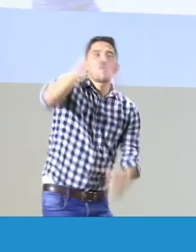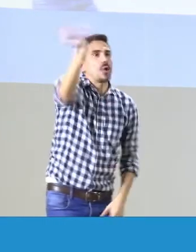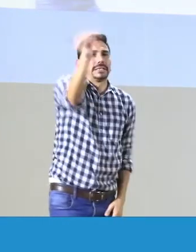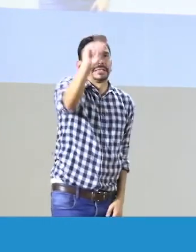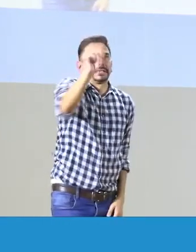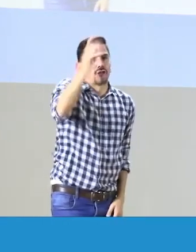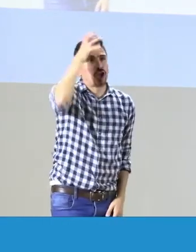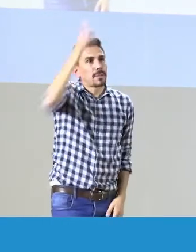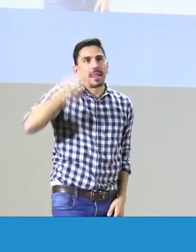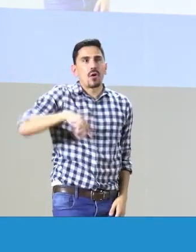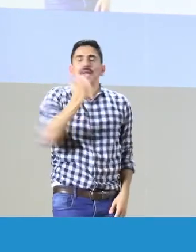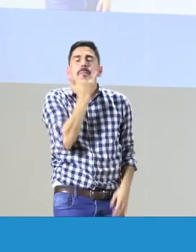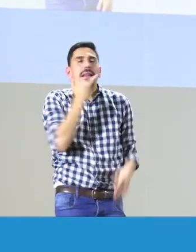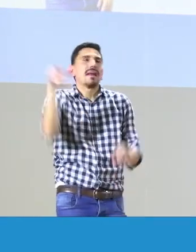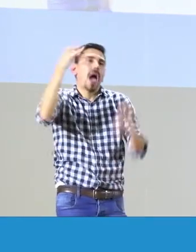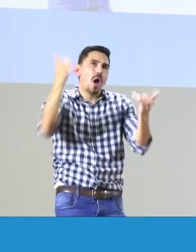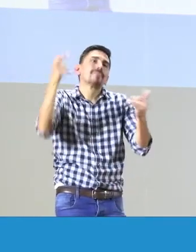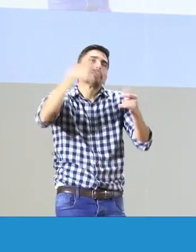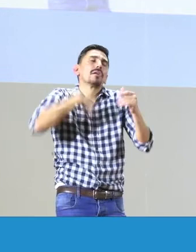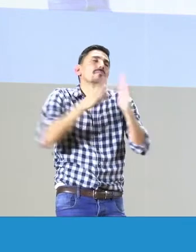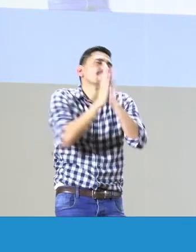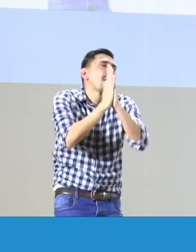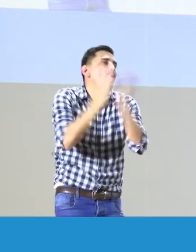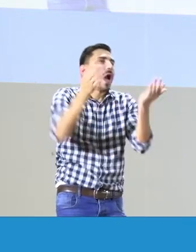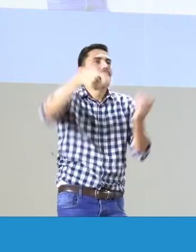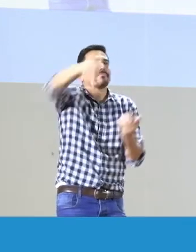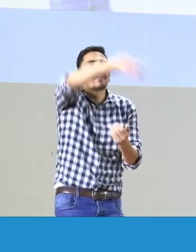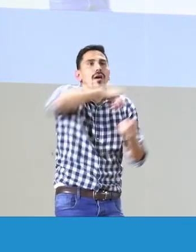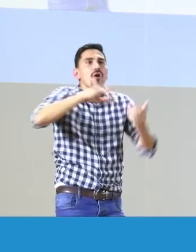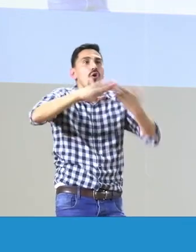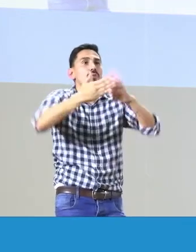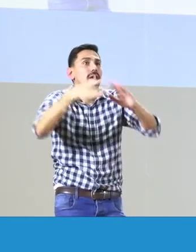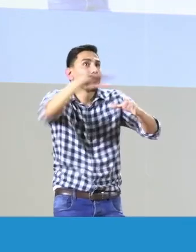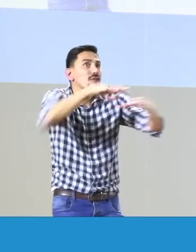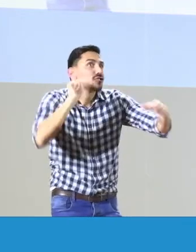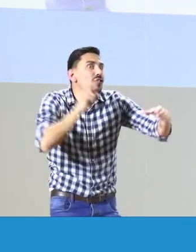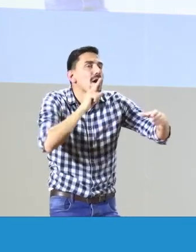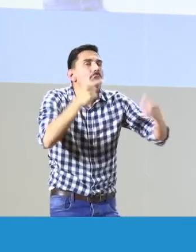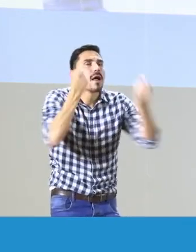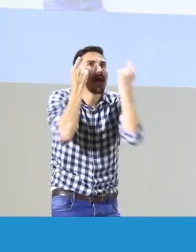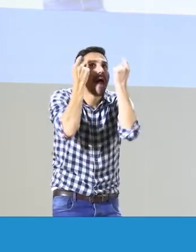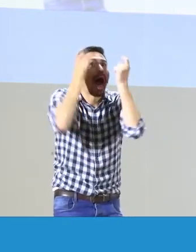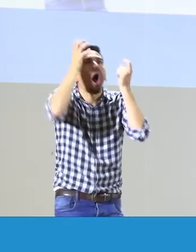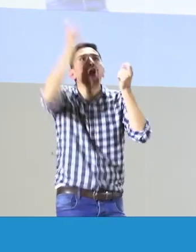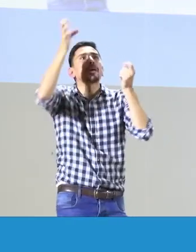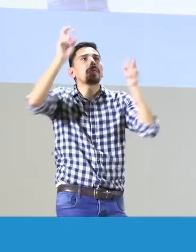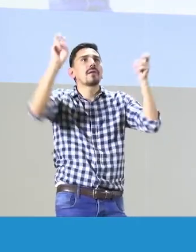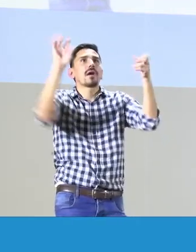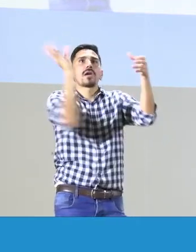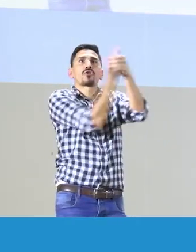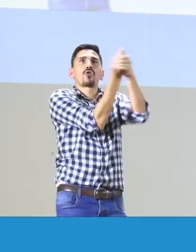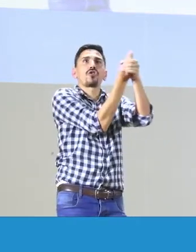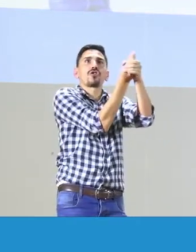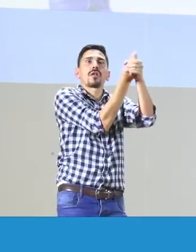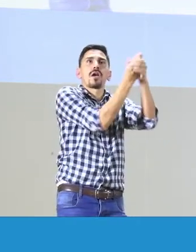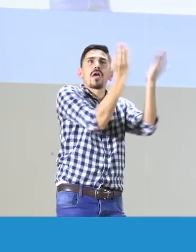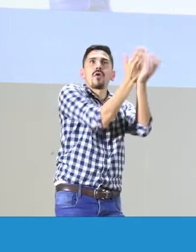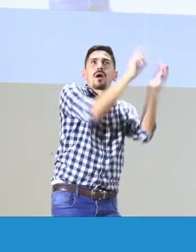Pero a veces pensamos que la inclusión es donde todos caben y esto no es. Entonces, hay que tener muy claro qué